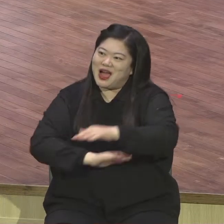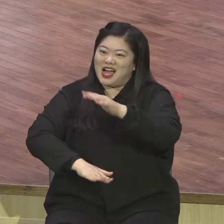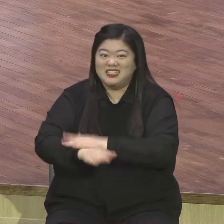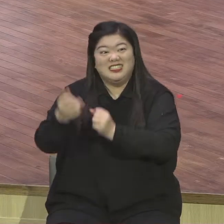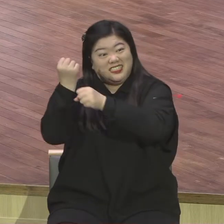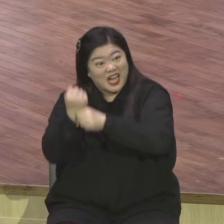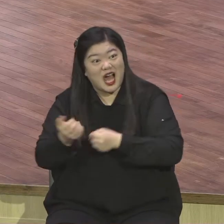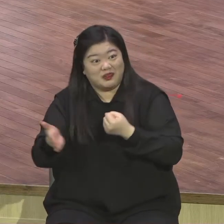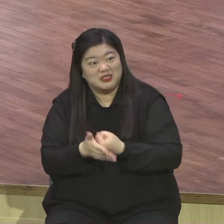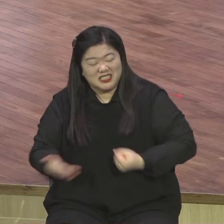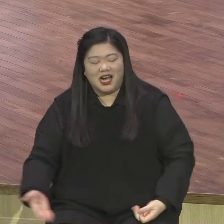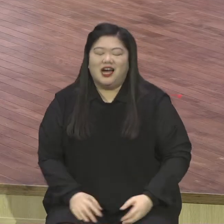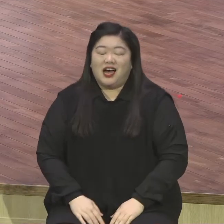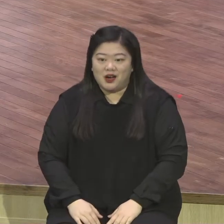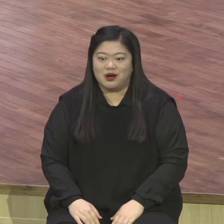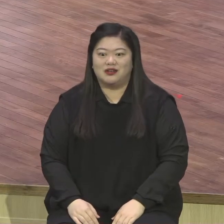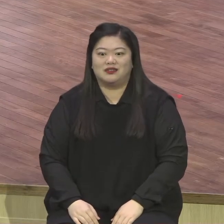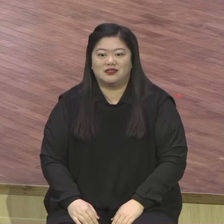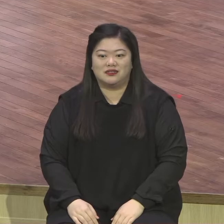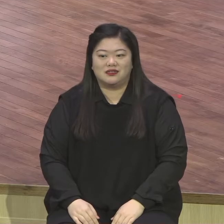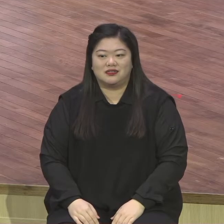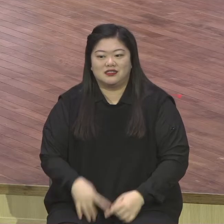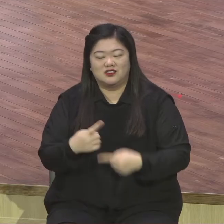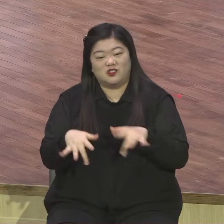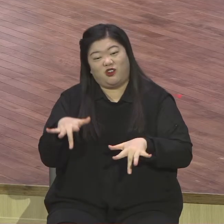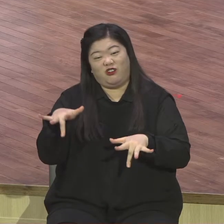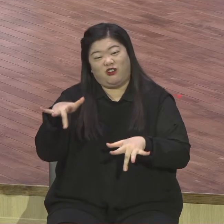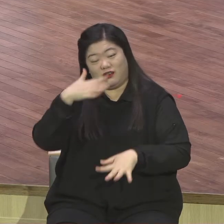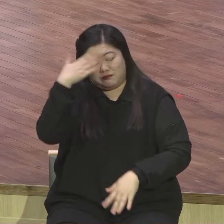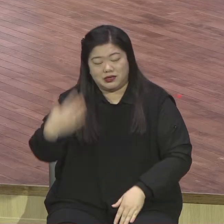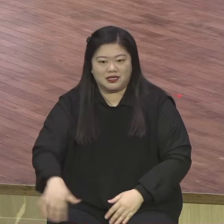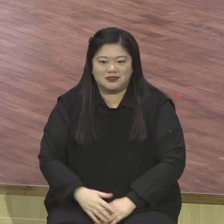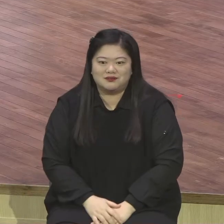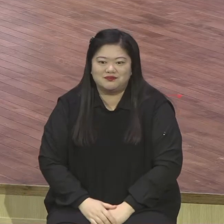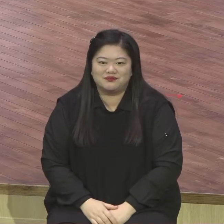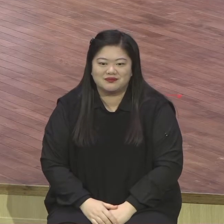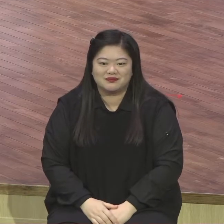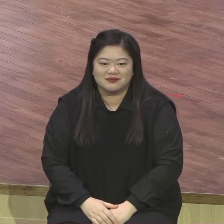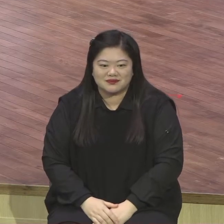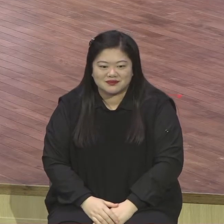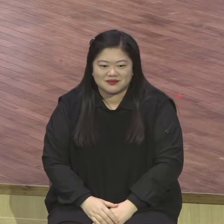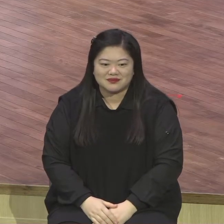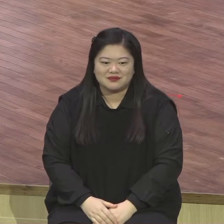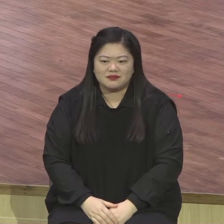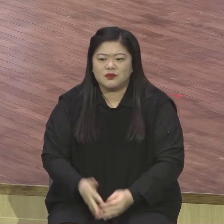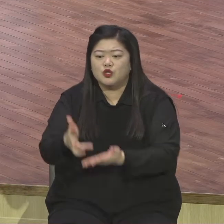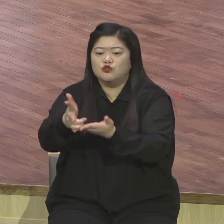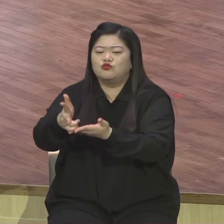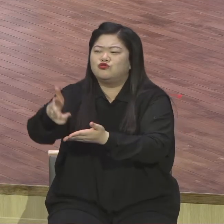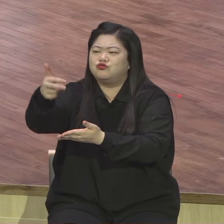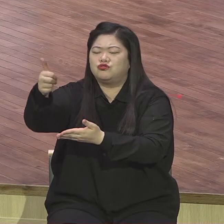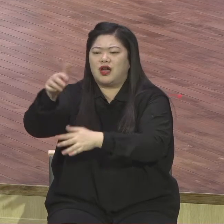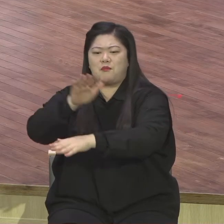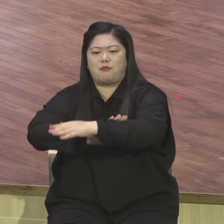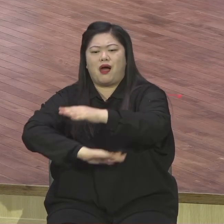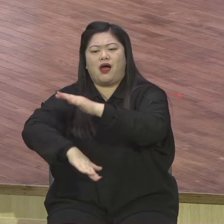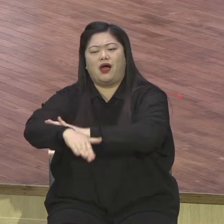주의 팔을 의지합니다 주의 팔을 의지한다 주의 팔을